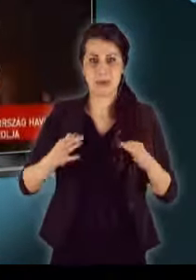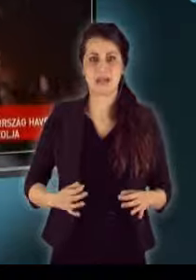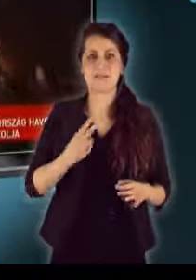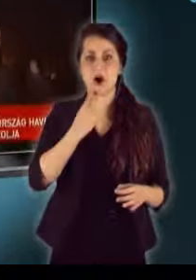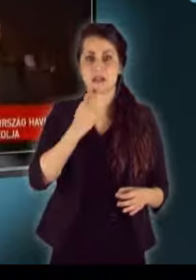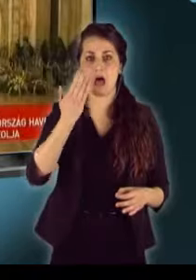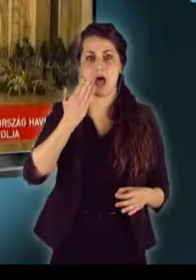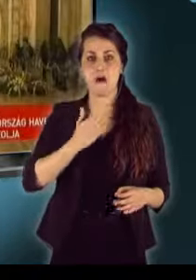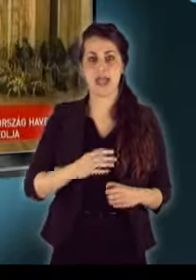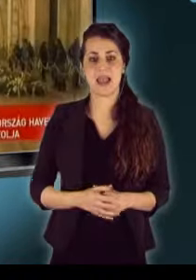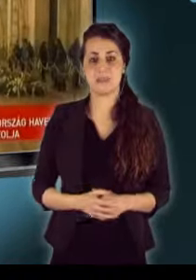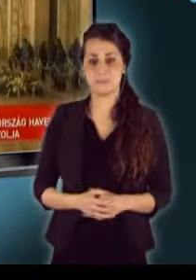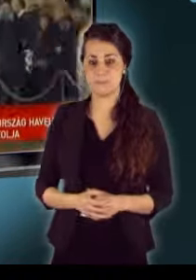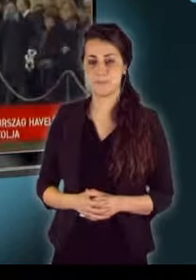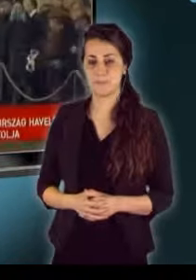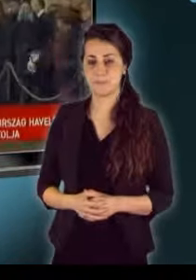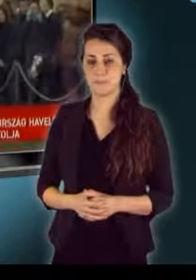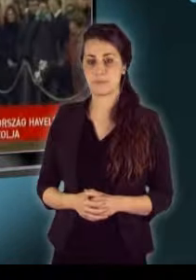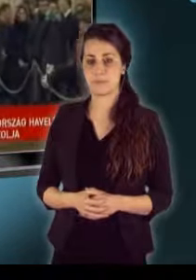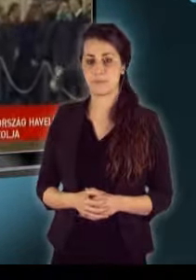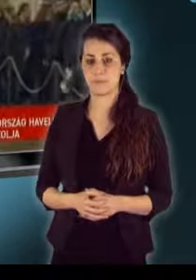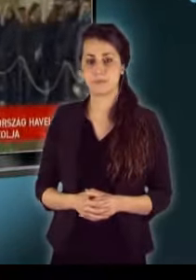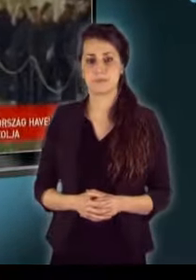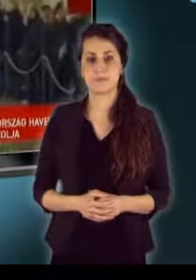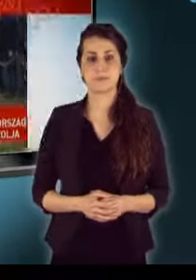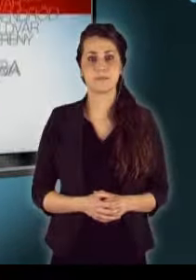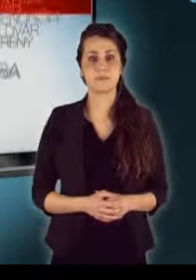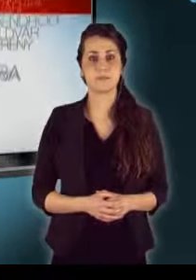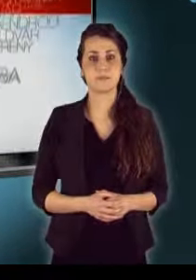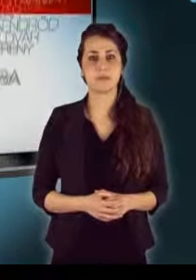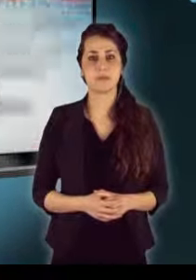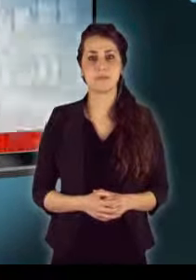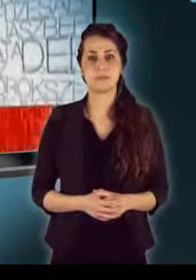Václáv Havelt a ceremónián részt vesz Schmitt-Pál köztársasági elnök is.